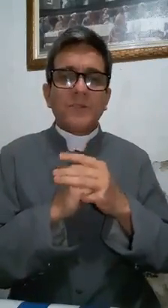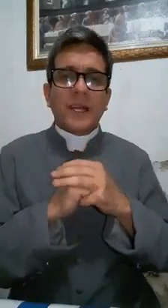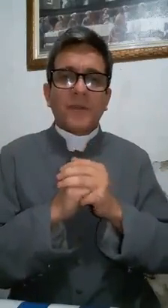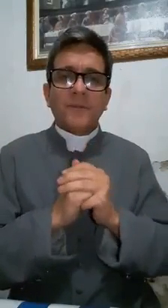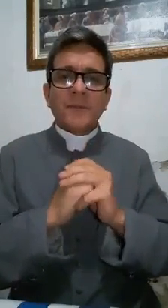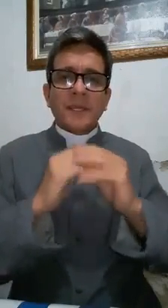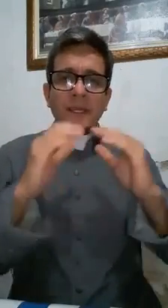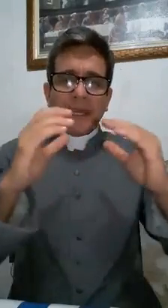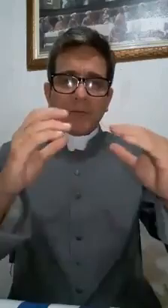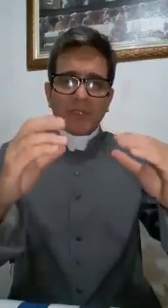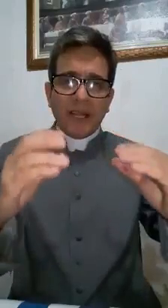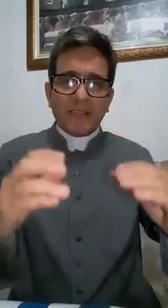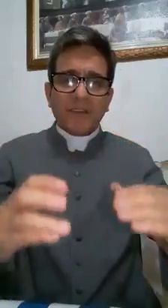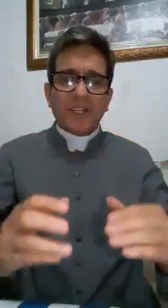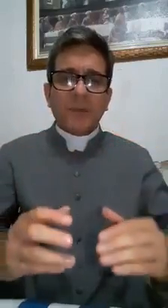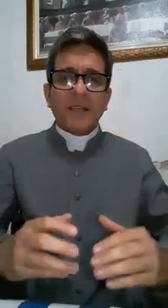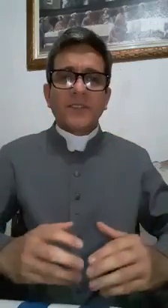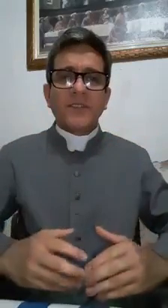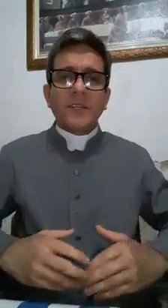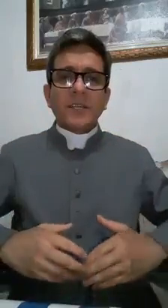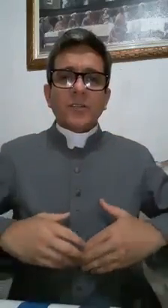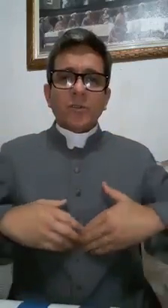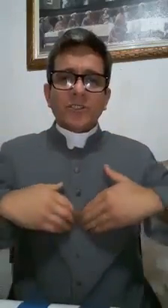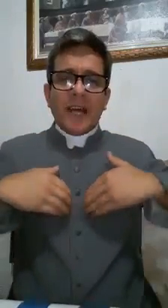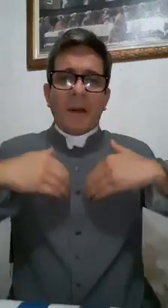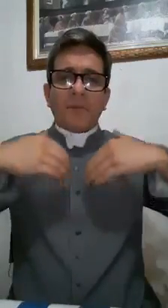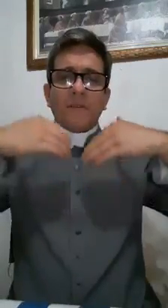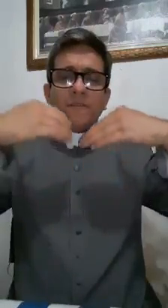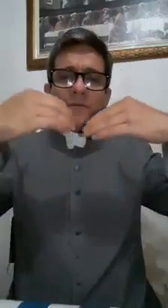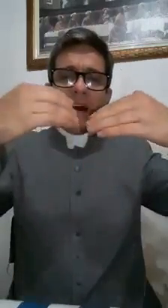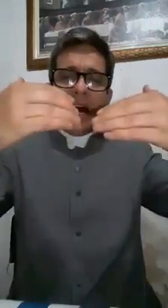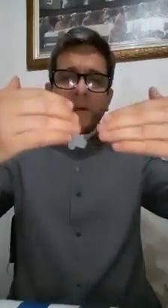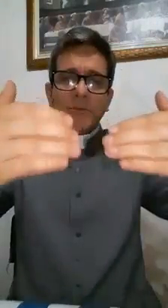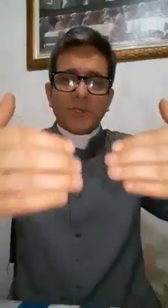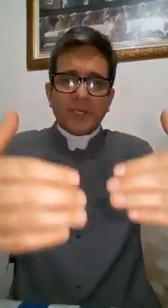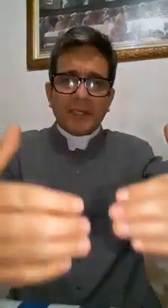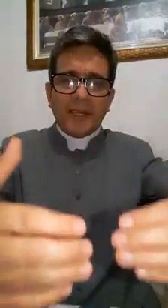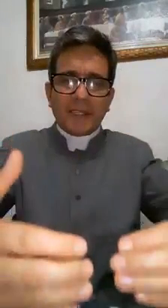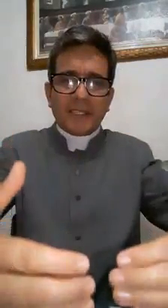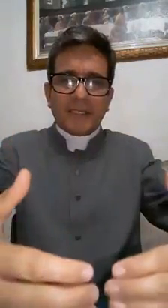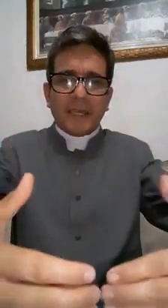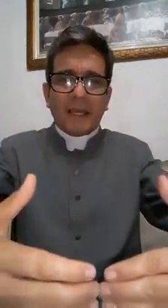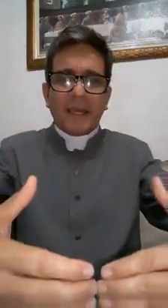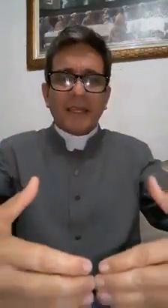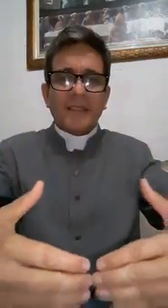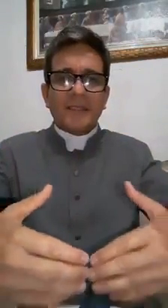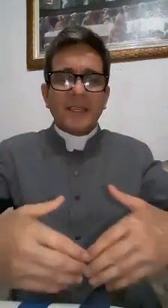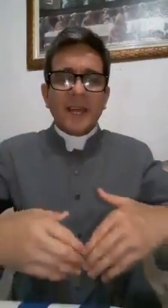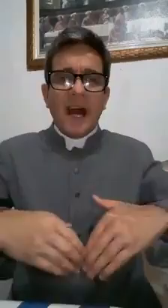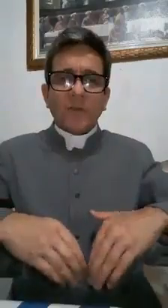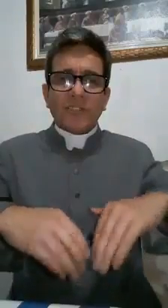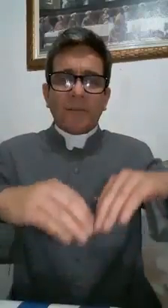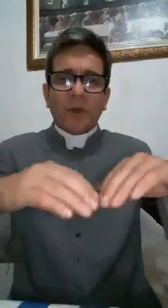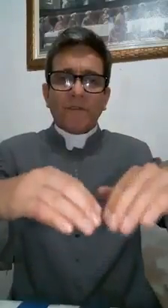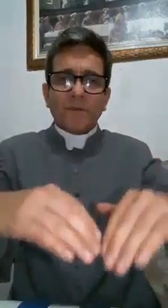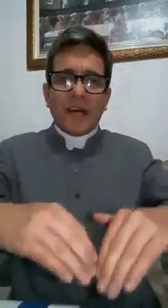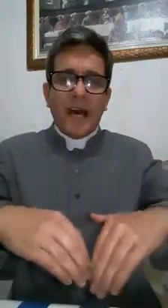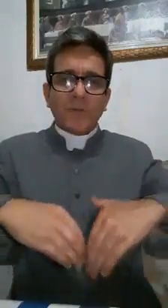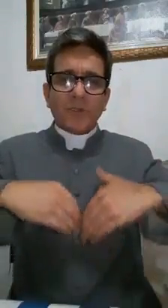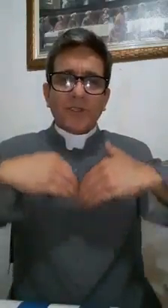contrário, iremos cada vez mais nos aprofundarmos nesta crise, nos aprofundarmos